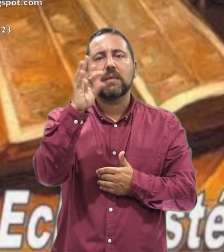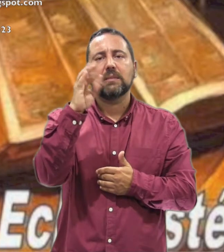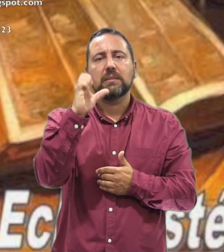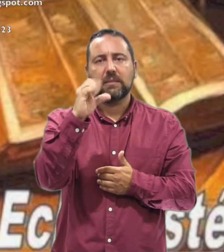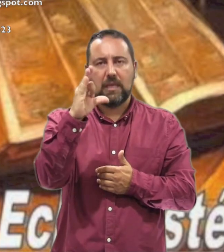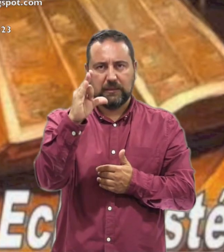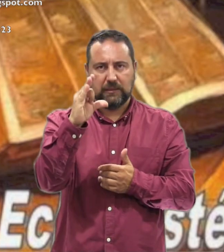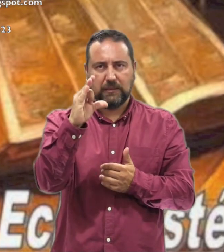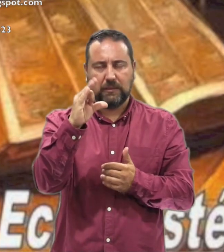Eclesiastes